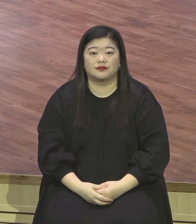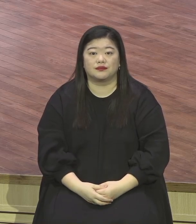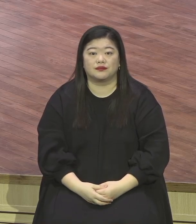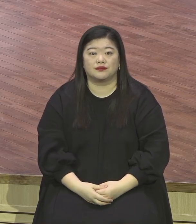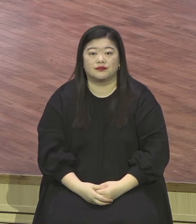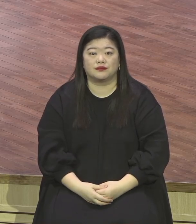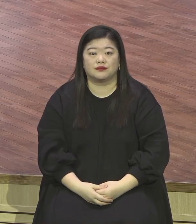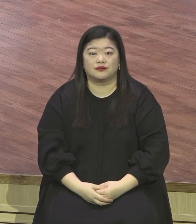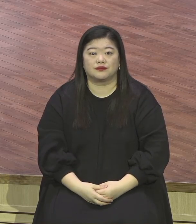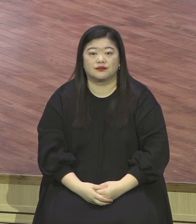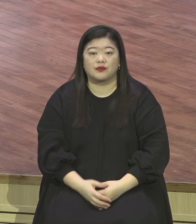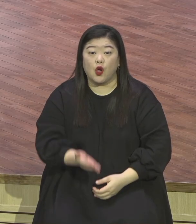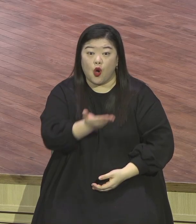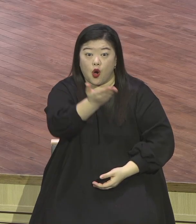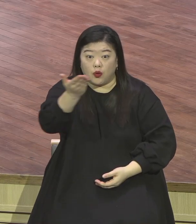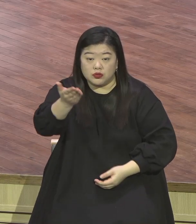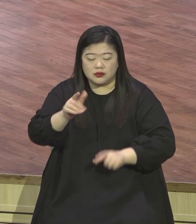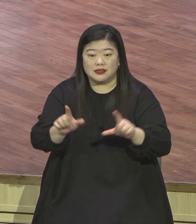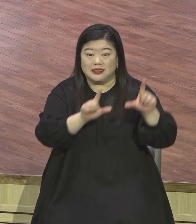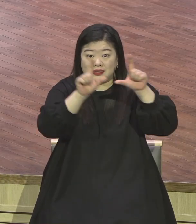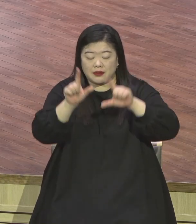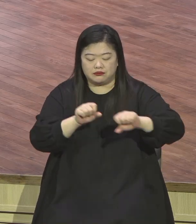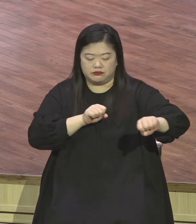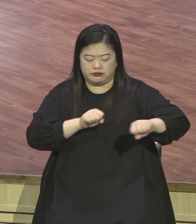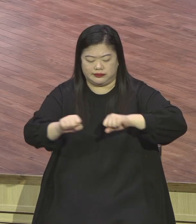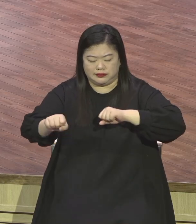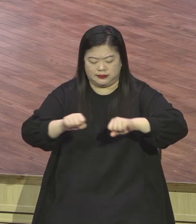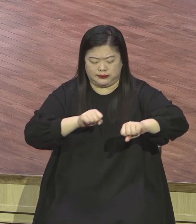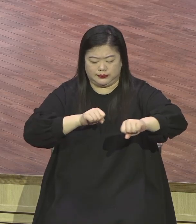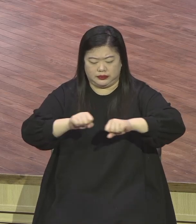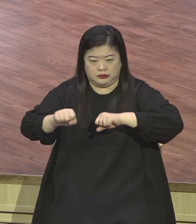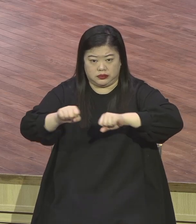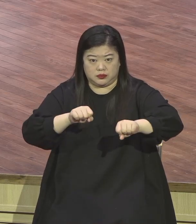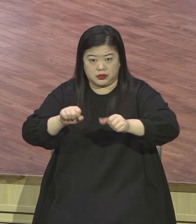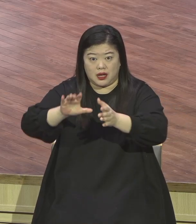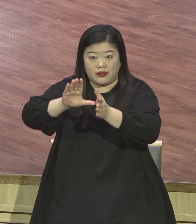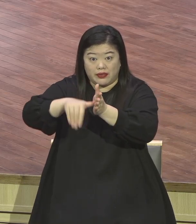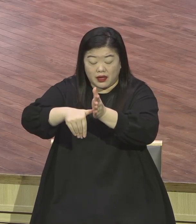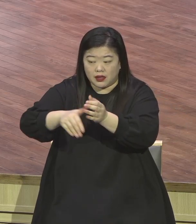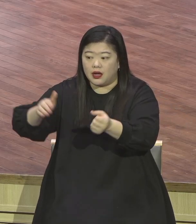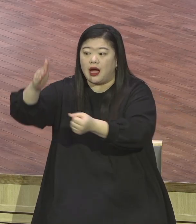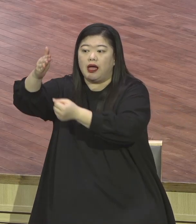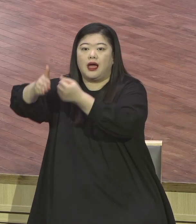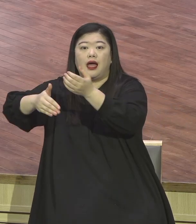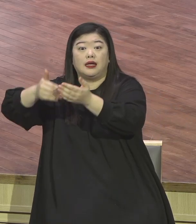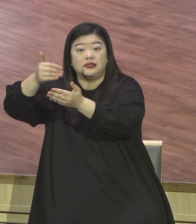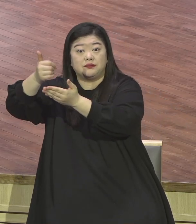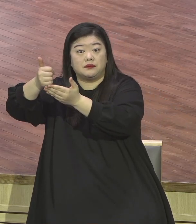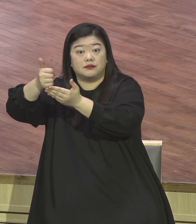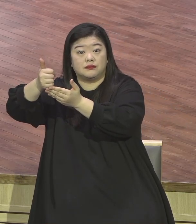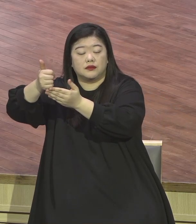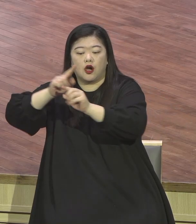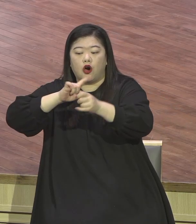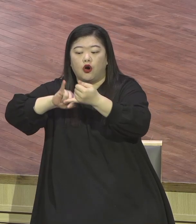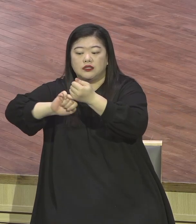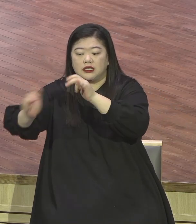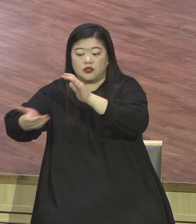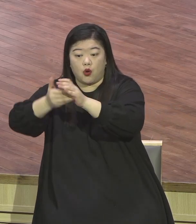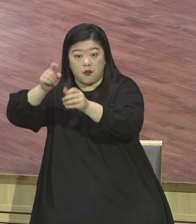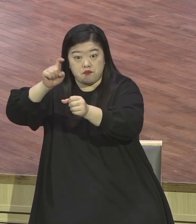은약 하나님이 이루시는 은약 성취의 도구가 되어야 돼요 하나님의 뜻을 이루는